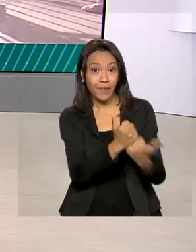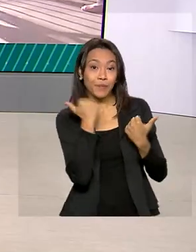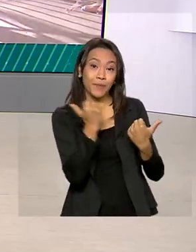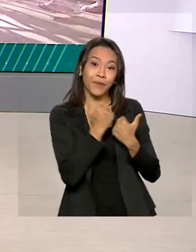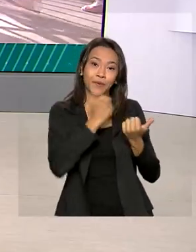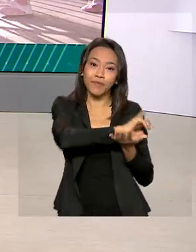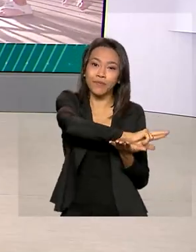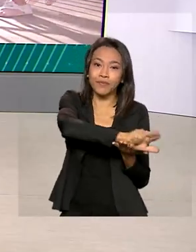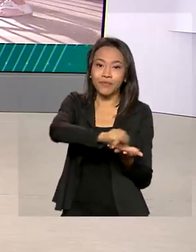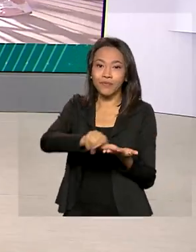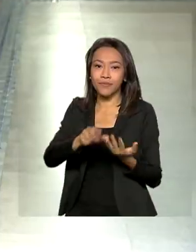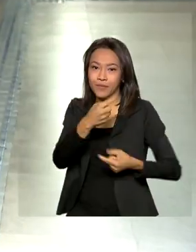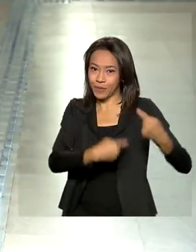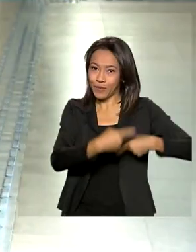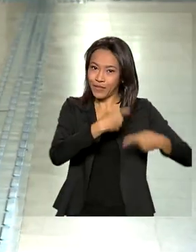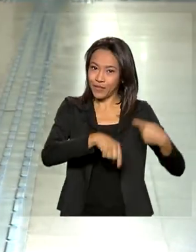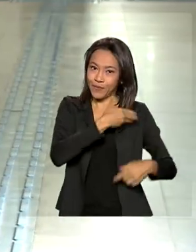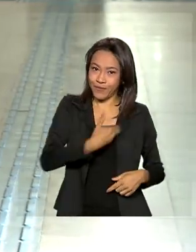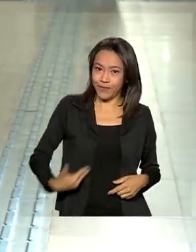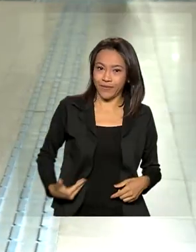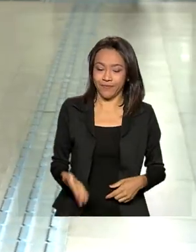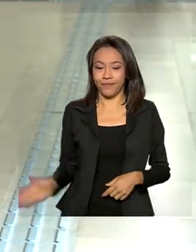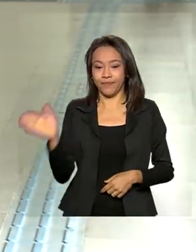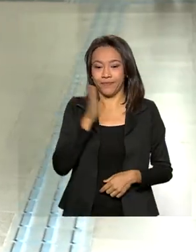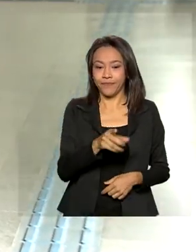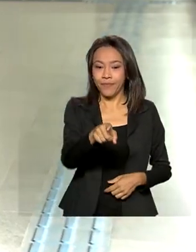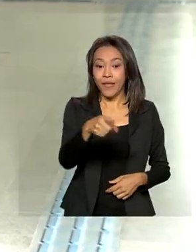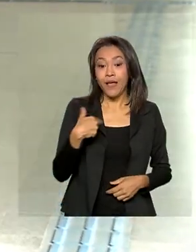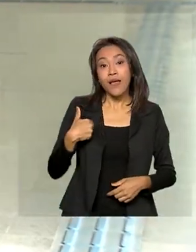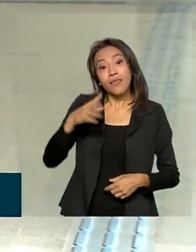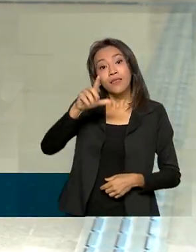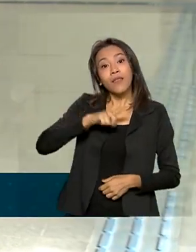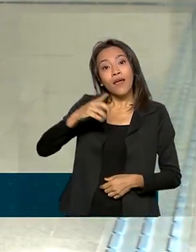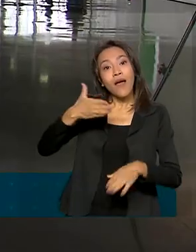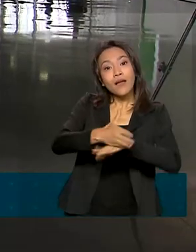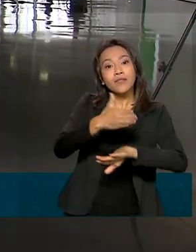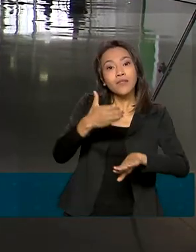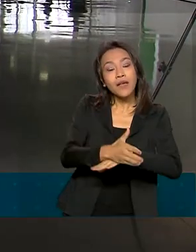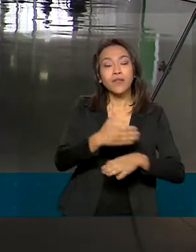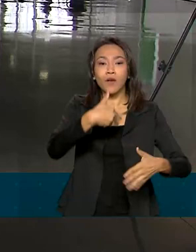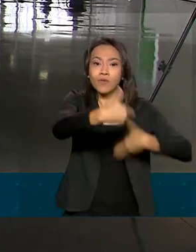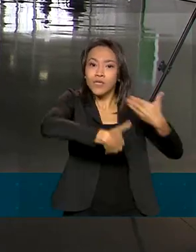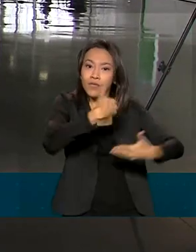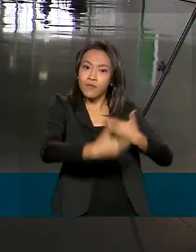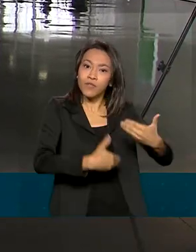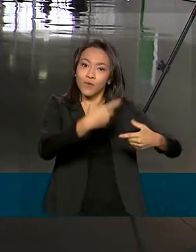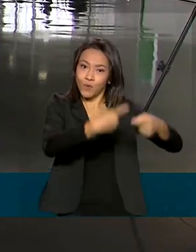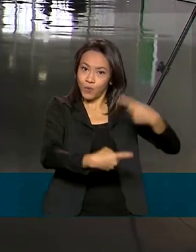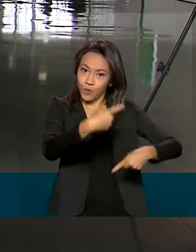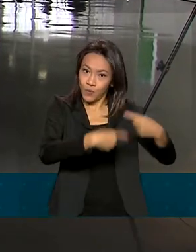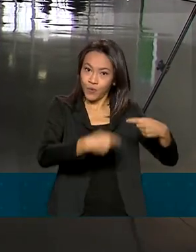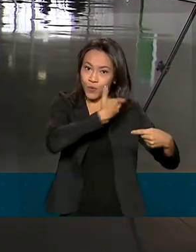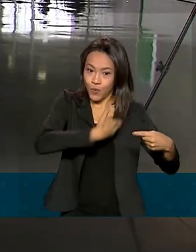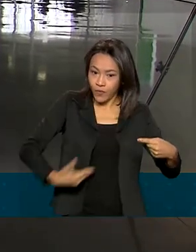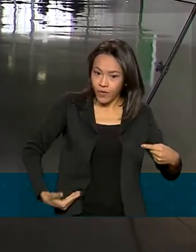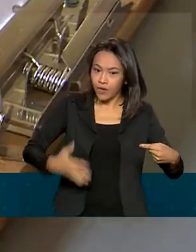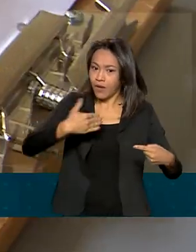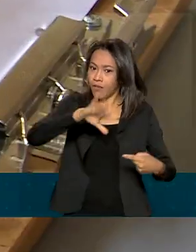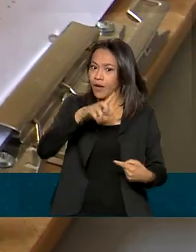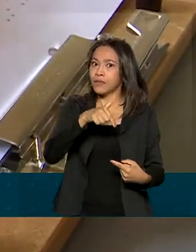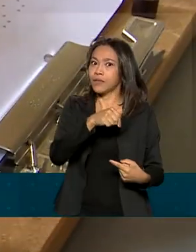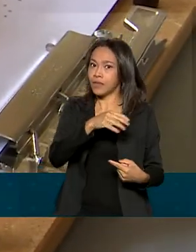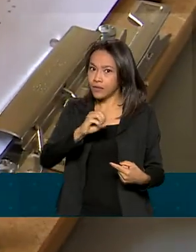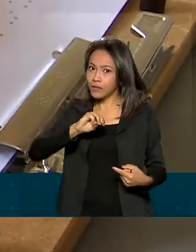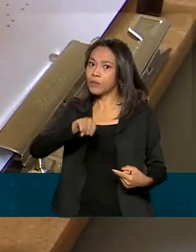públicas. Facilitar o acesso a serviços públicos para os mais de 17 milhões de brasileiros